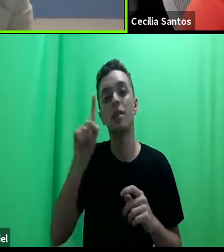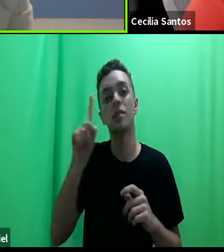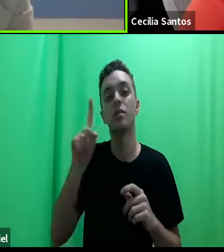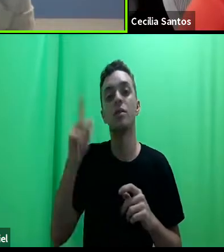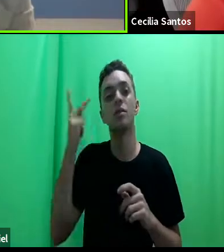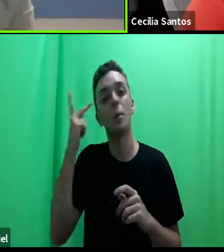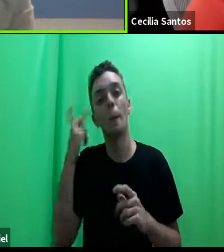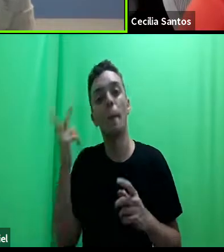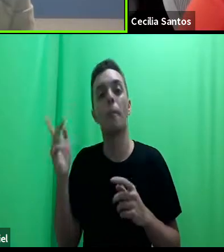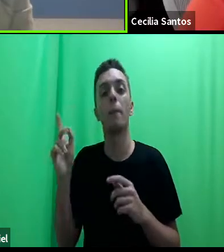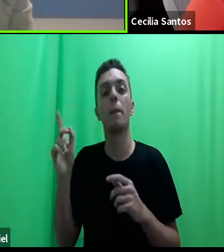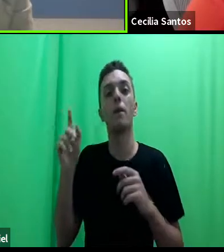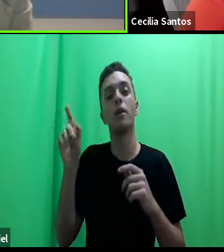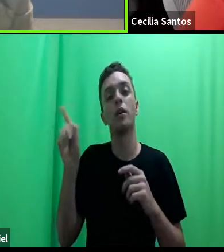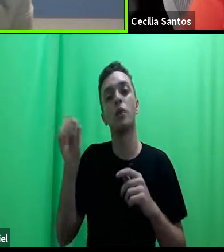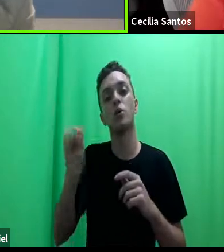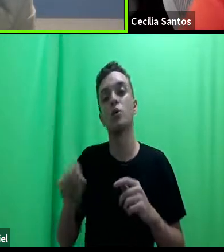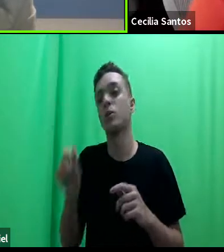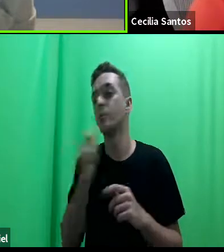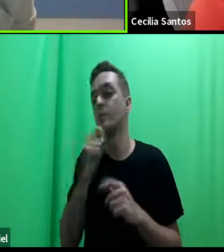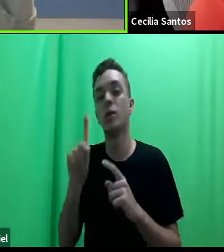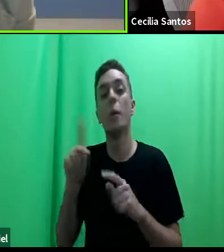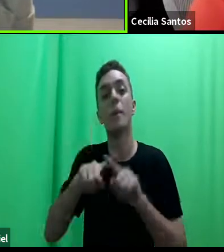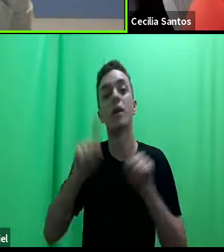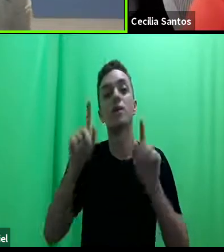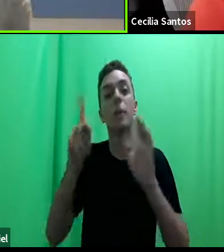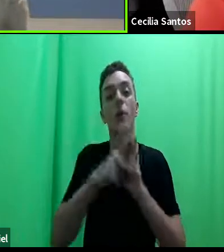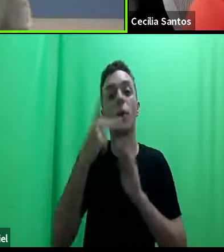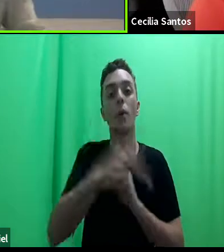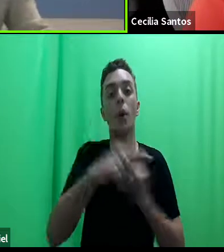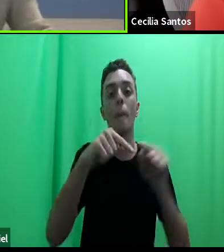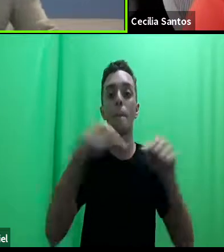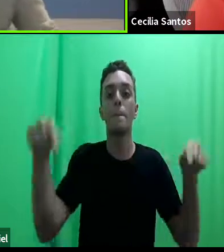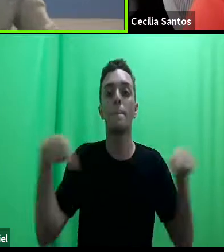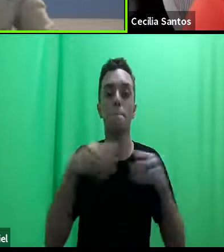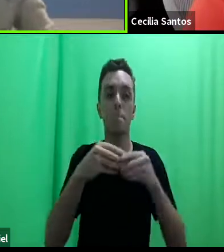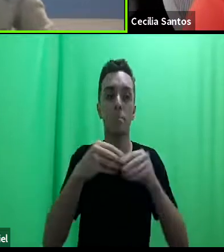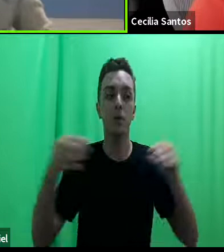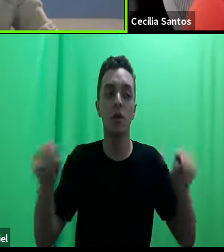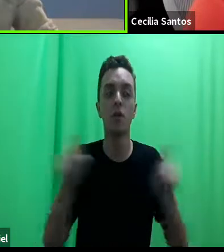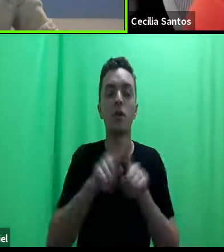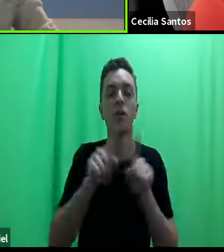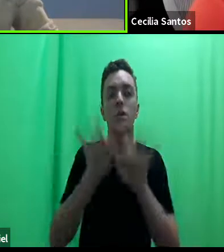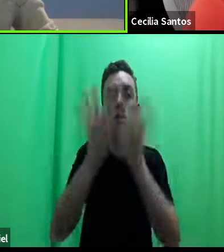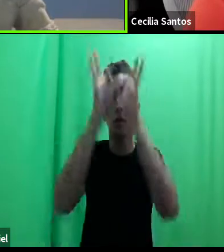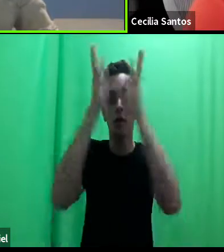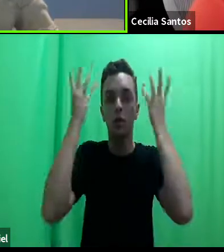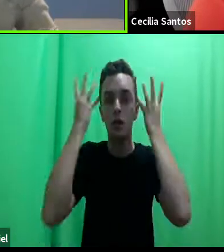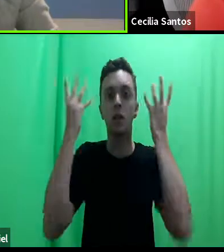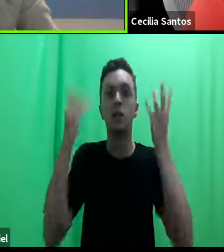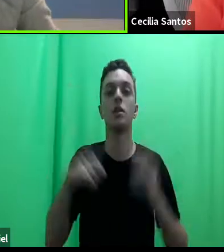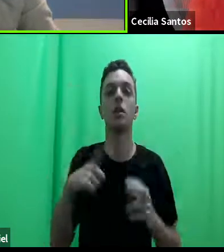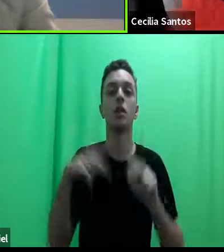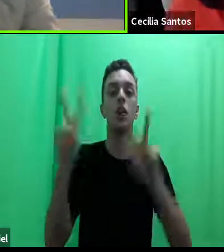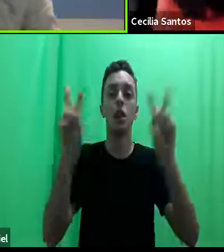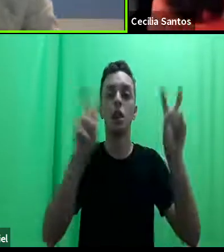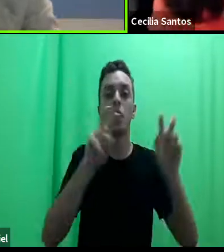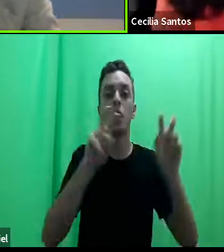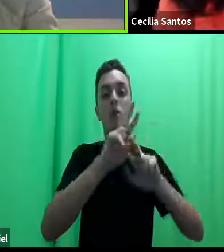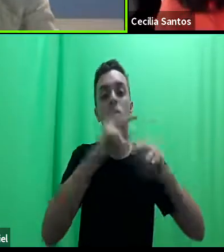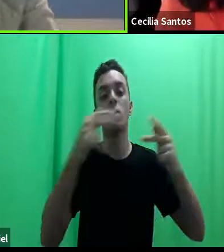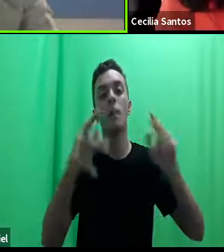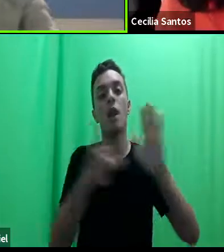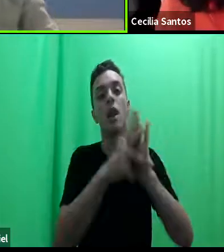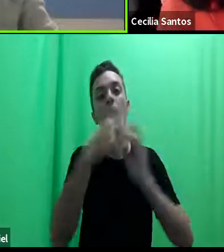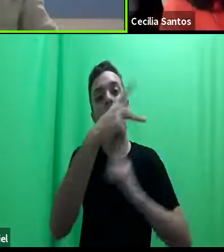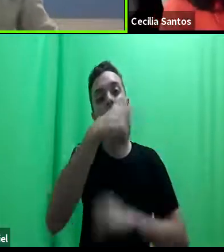direitos indígenas, de direitos de propriedade de territórios, tem suas peculiaridades temáticas. A gente tem aqui na nossa lista